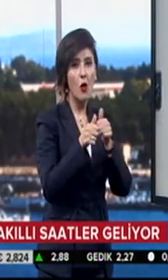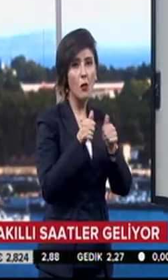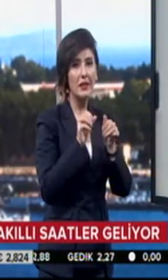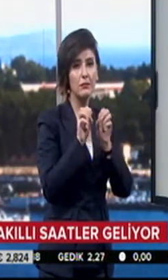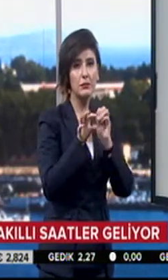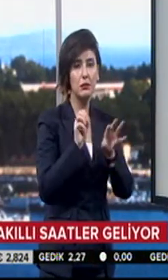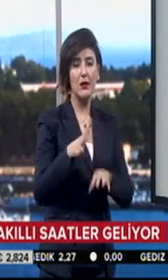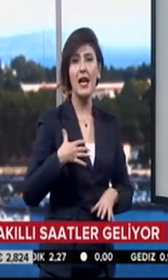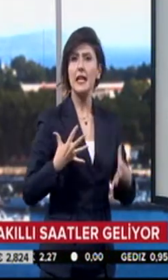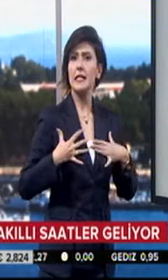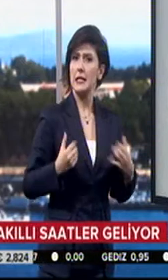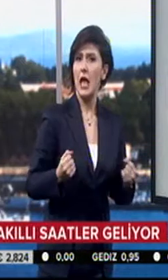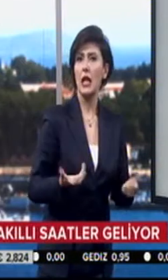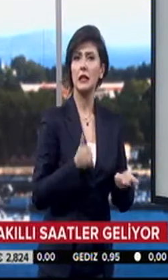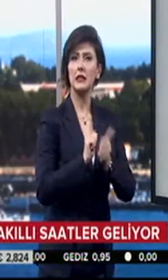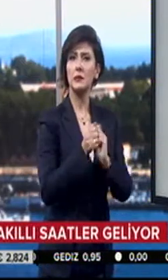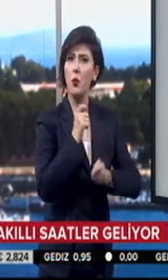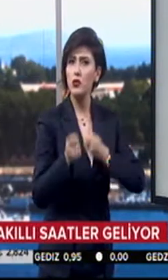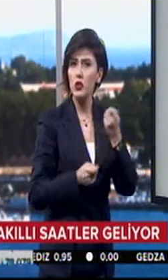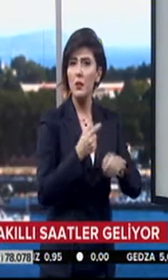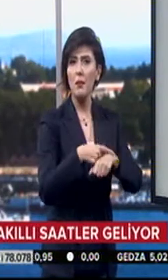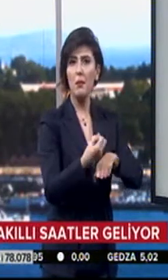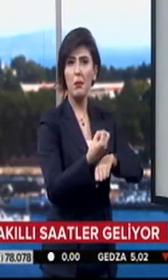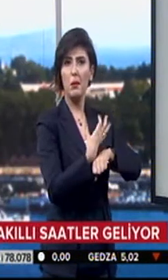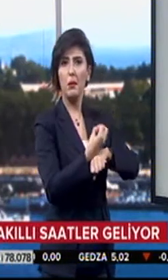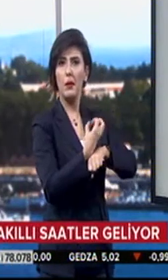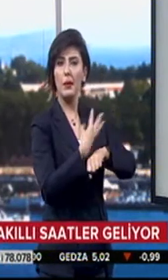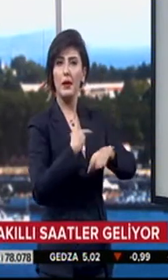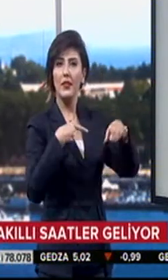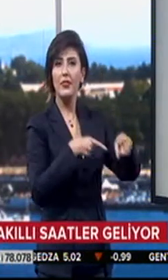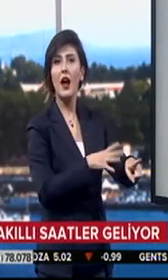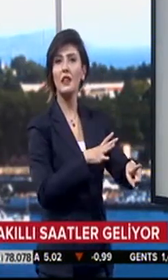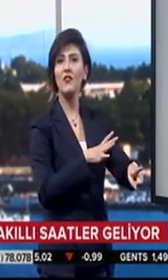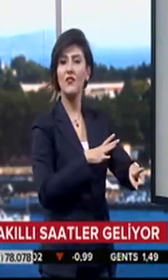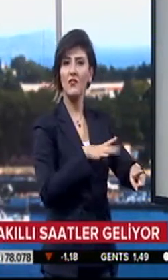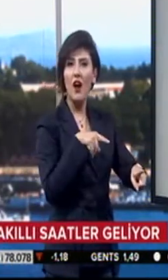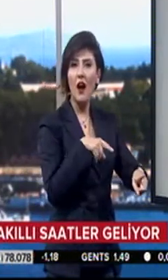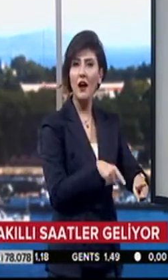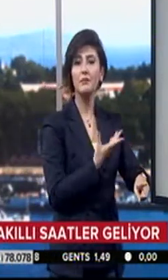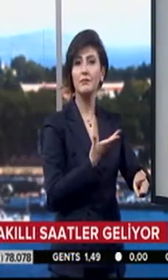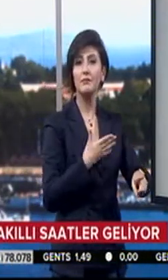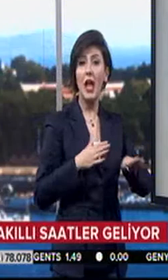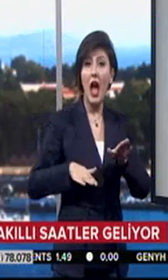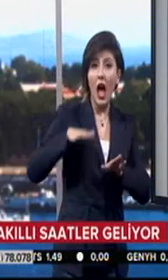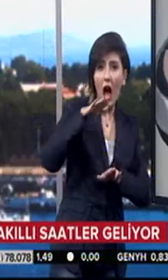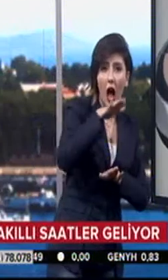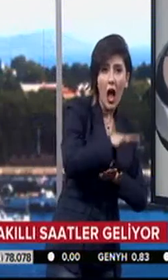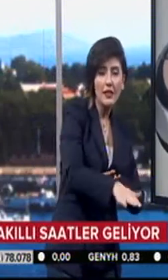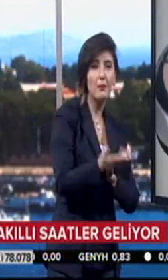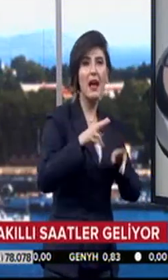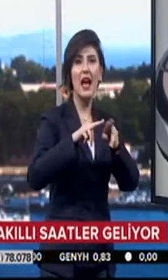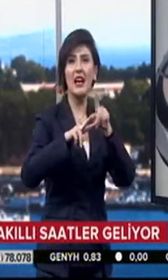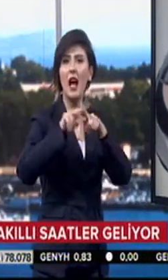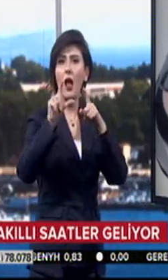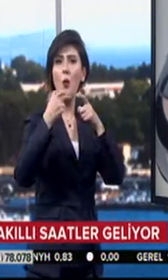sensörler. Sağlık ve spor çalışmalarını sensörle takip edebilecek olan kullanıcılar adımlarını ya da